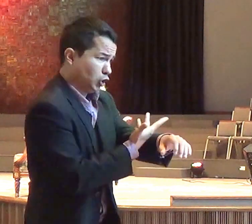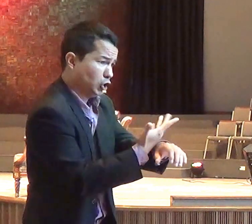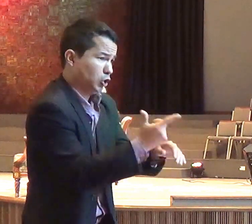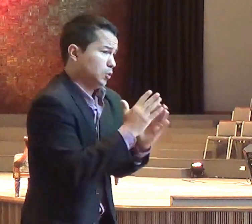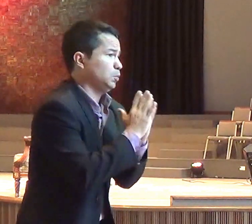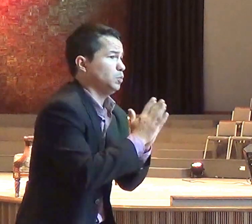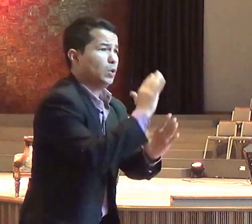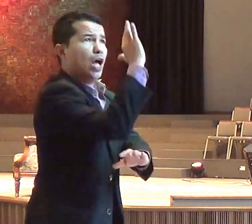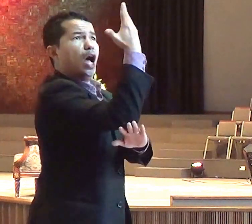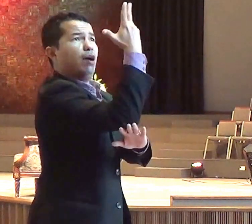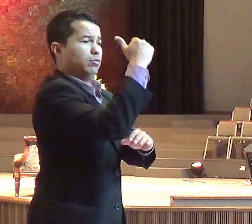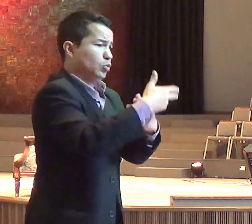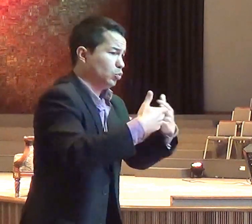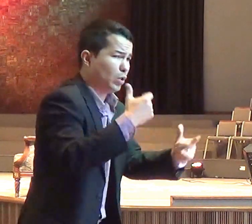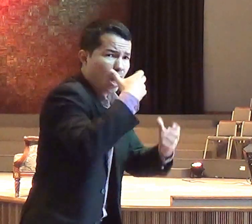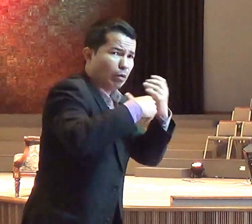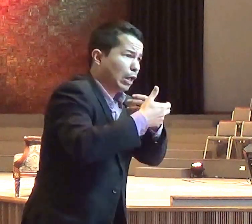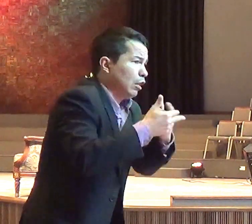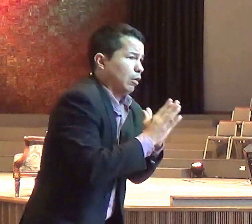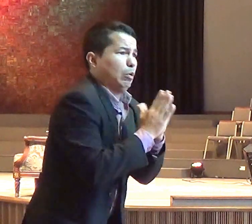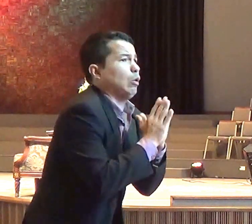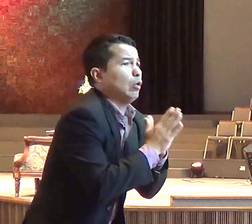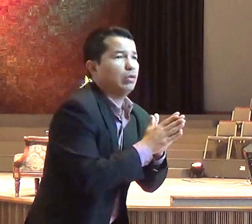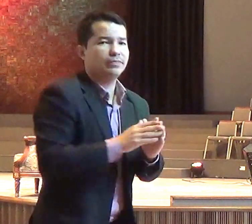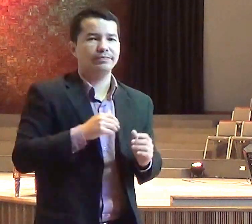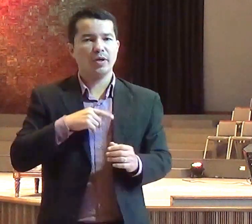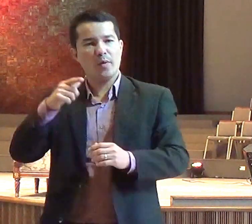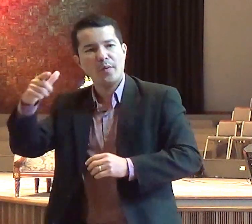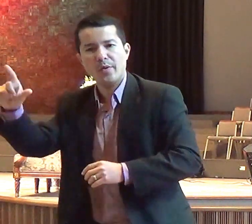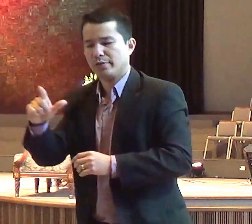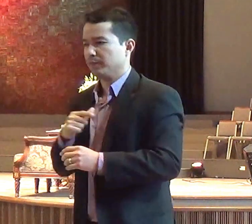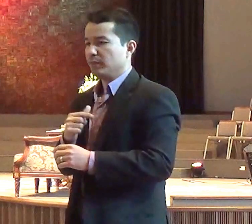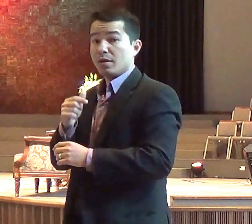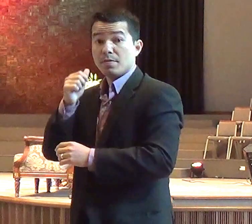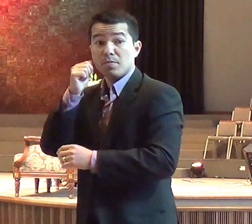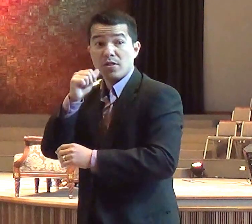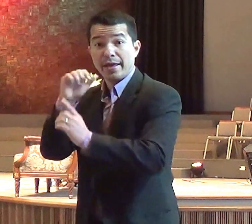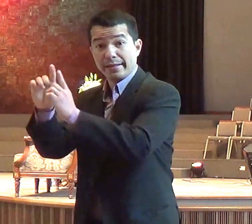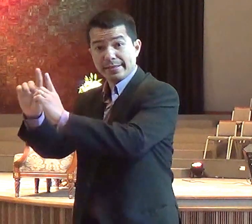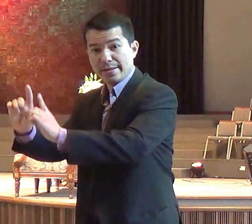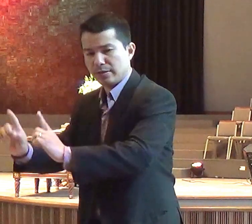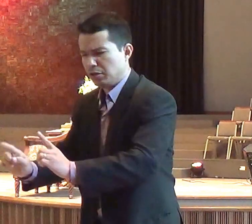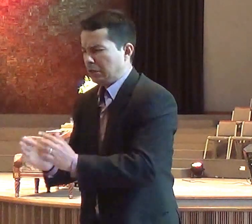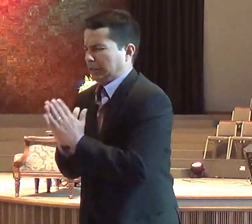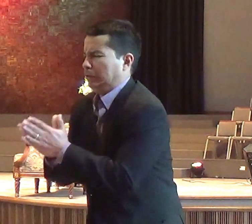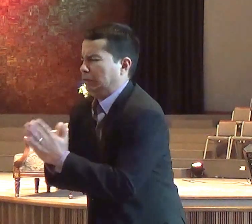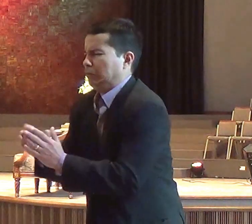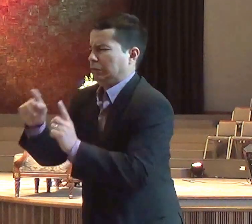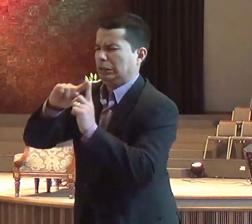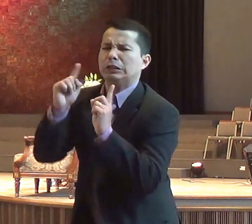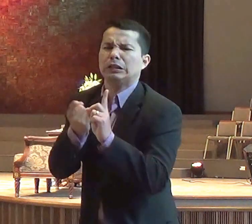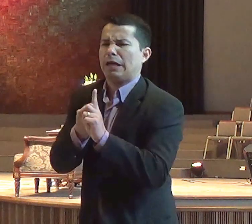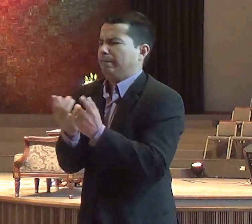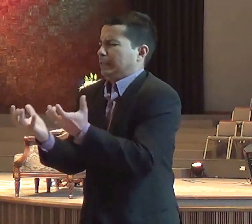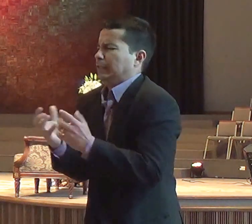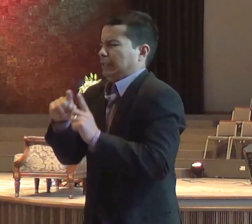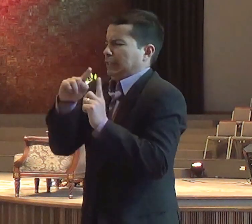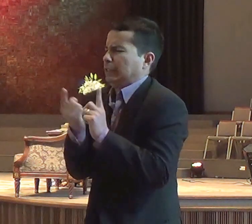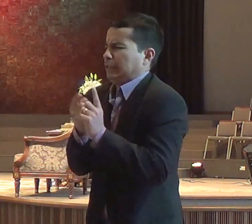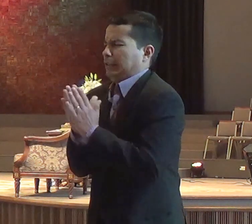patrocinado a divulgação do culto a Baal e a Azera. E